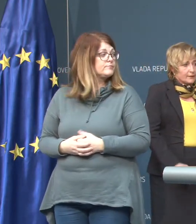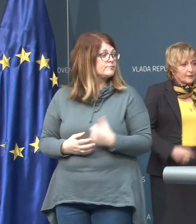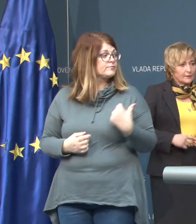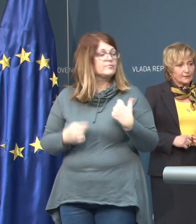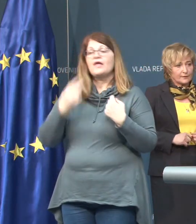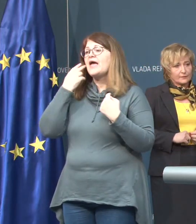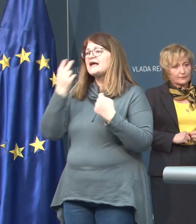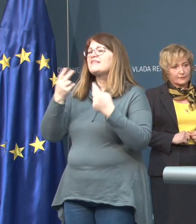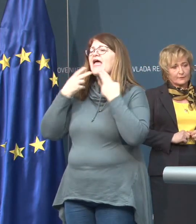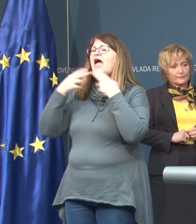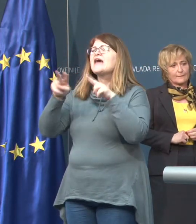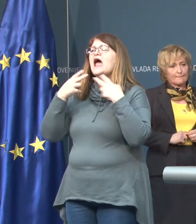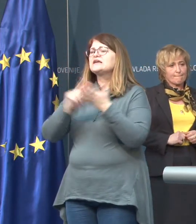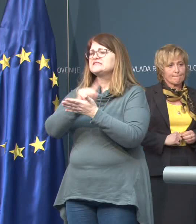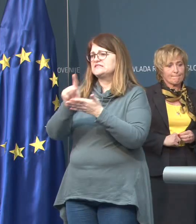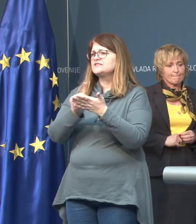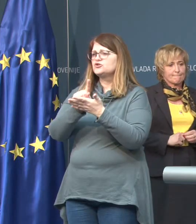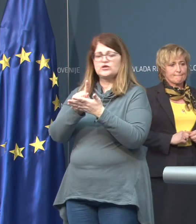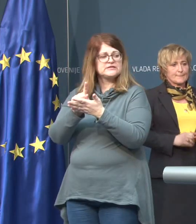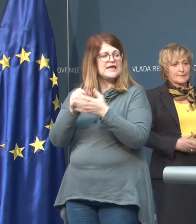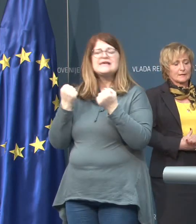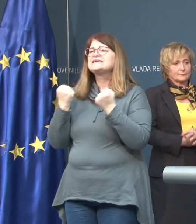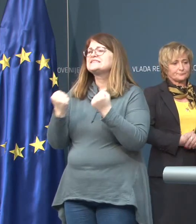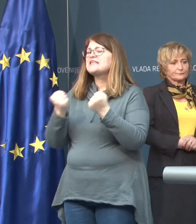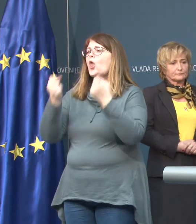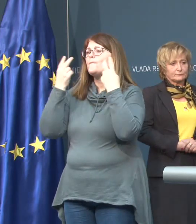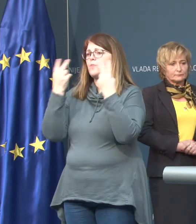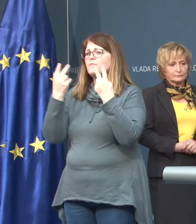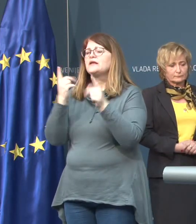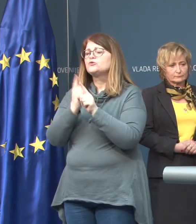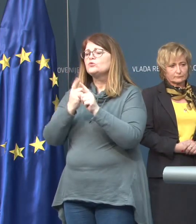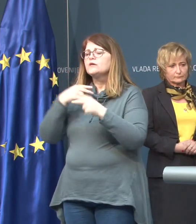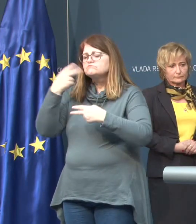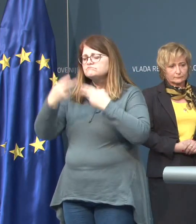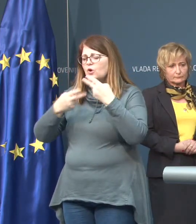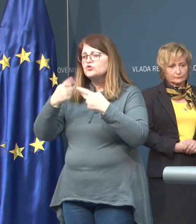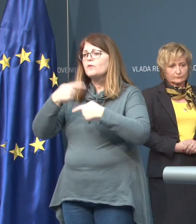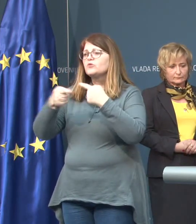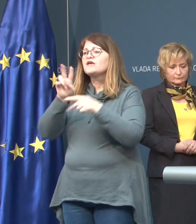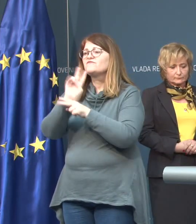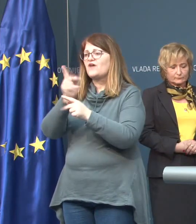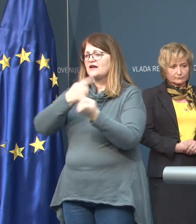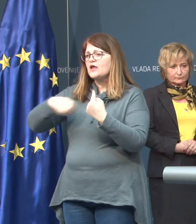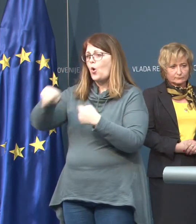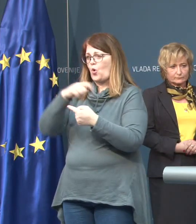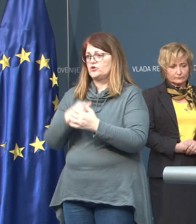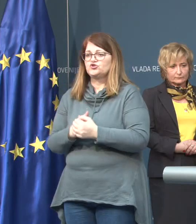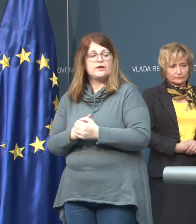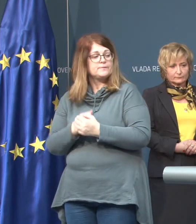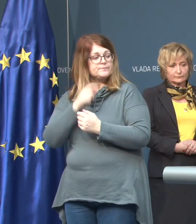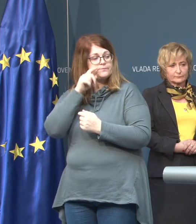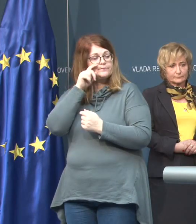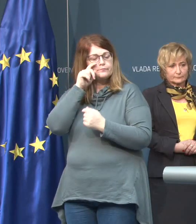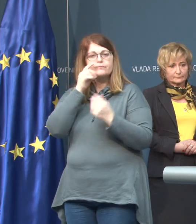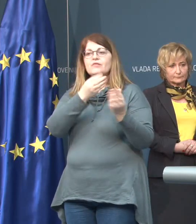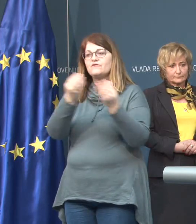gledere akcijskega časa. Zelo pomembno je, da tudi testiranje poteka v varnih okoliščinah. Kajti